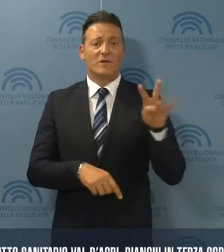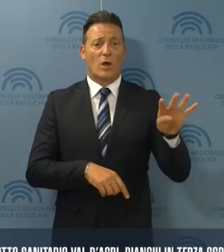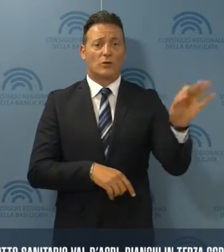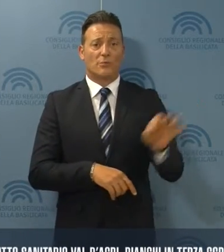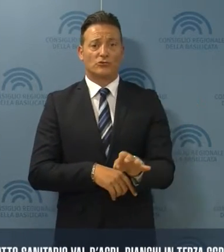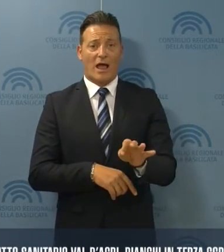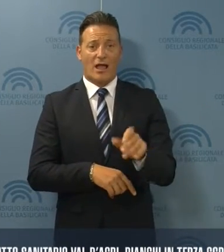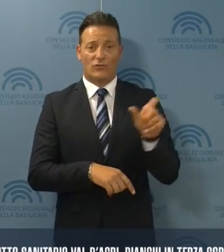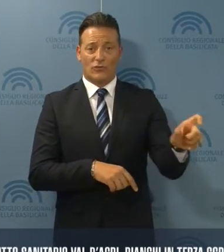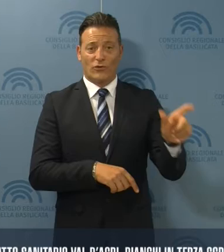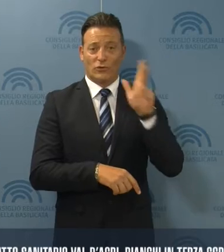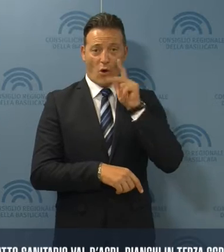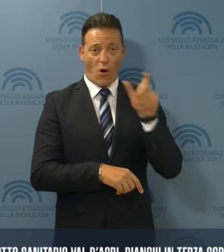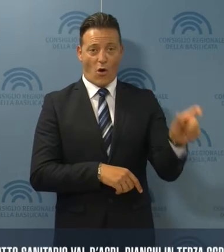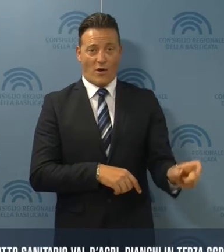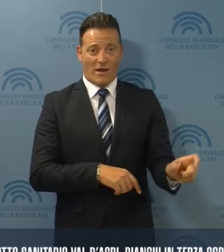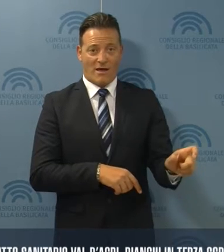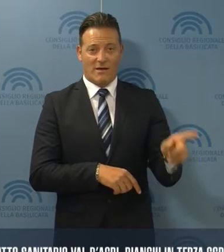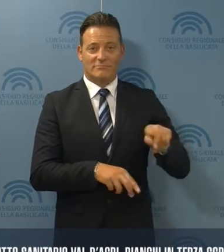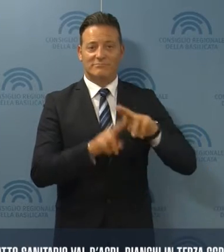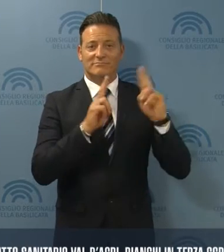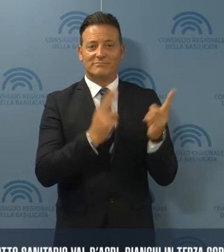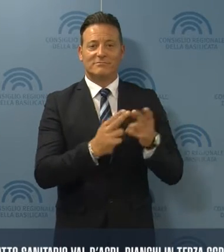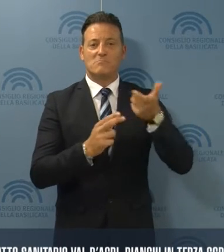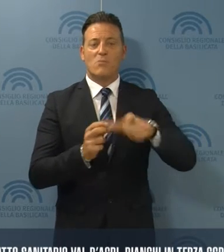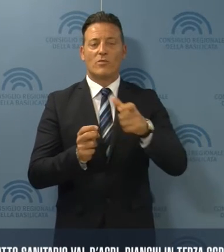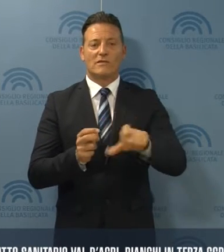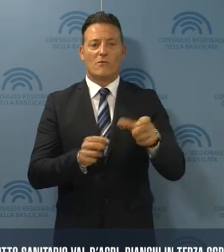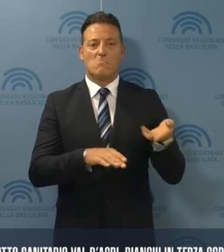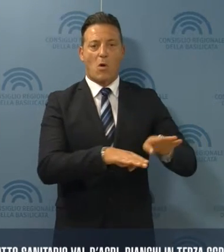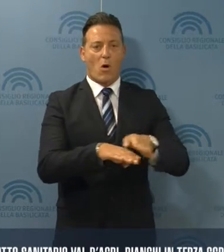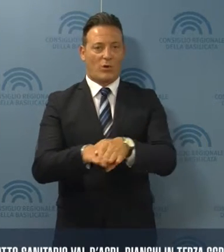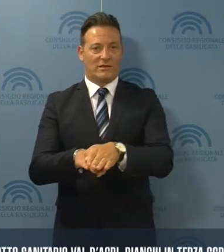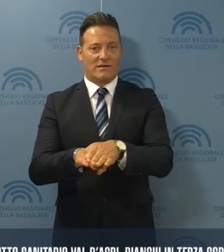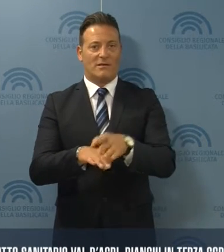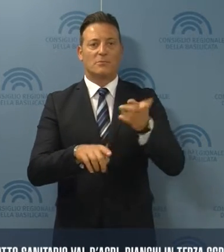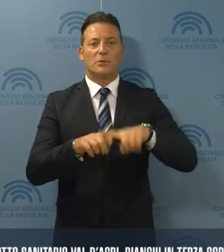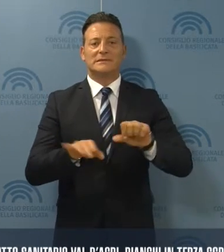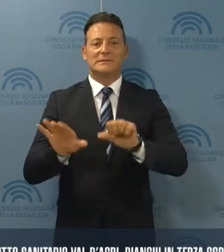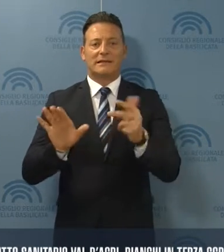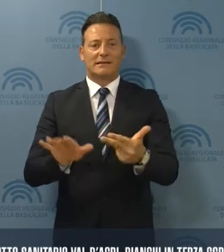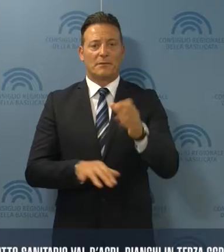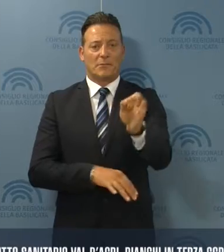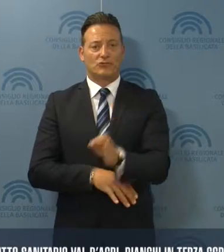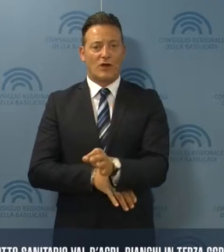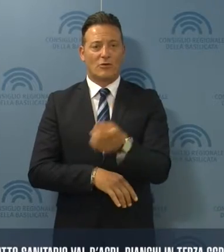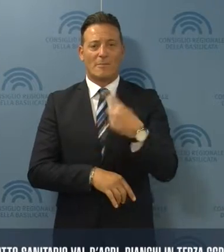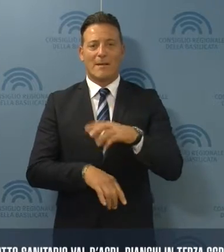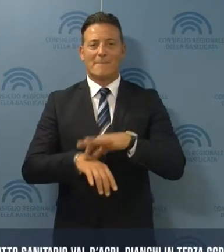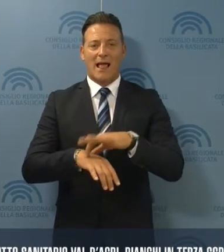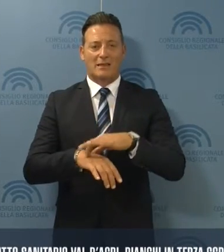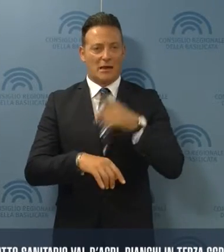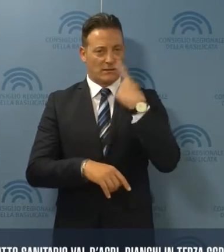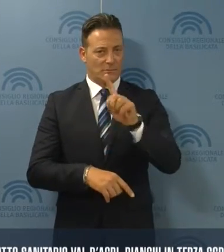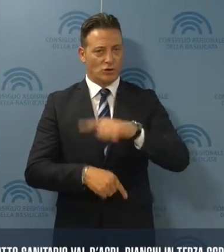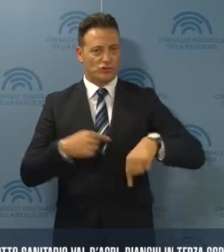% nelle donne per il complesso delle cause di morte, del 63% per malattie